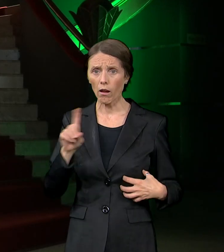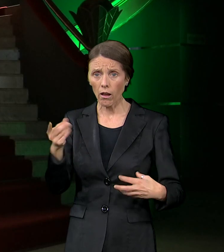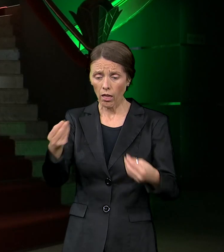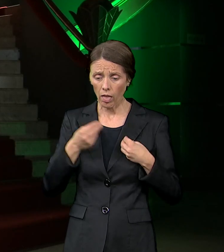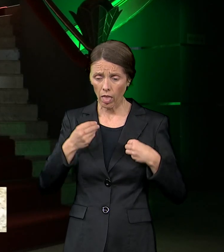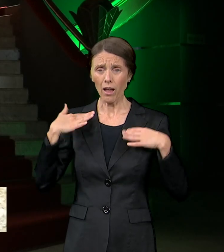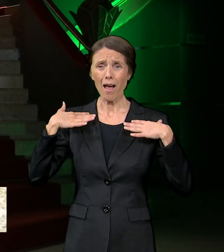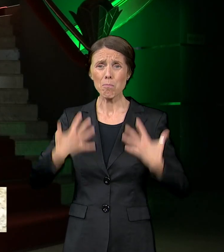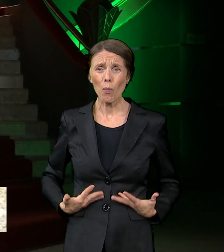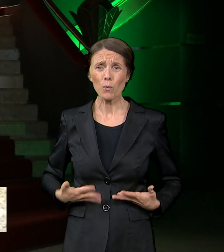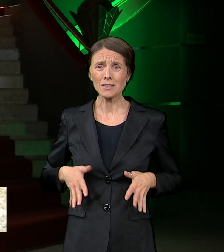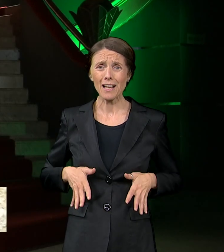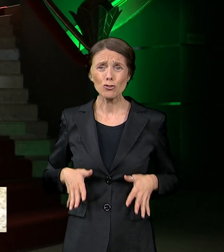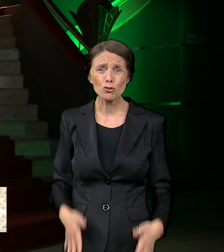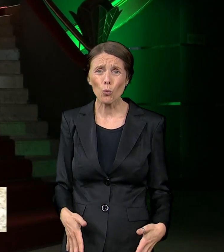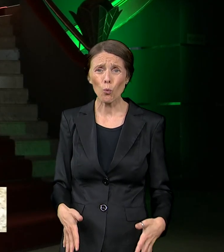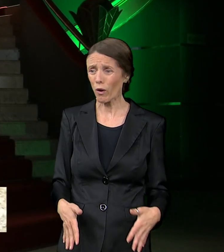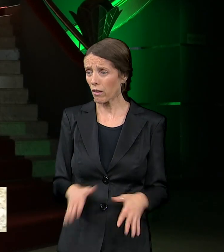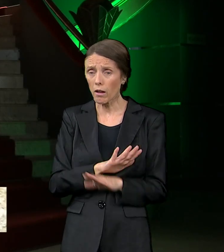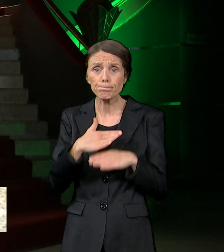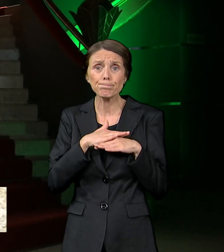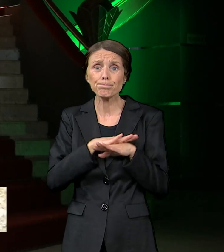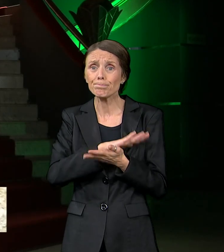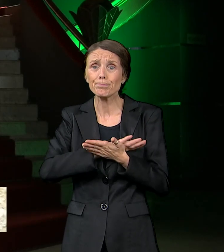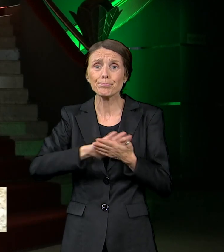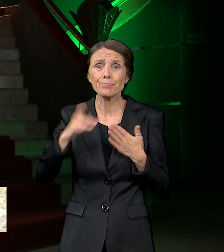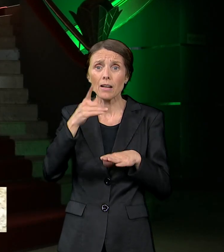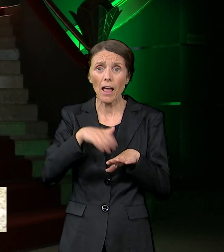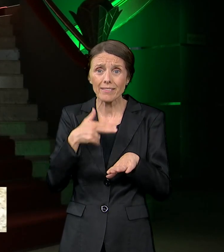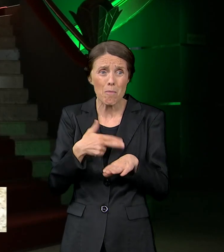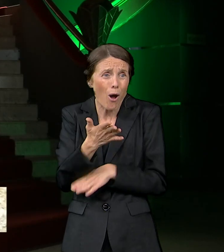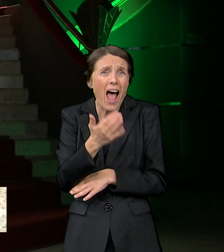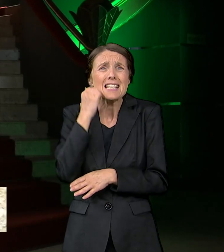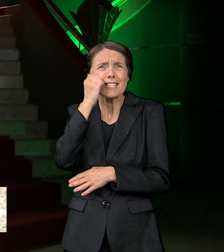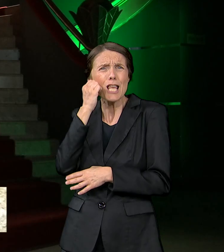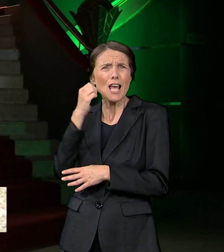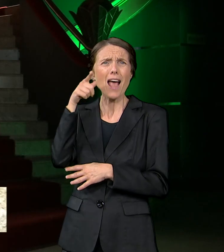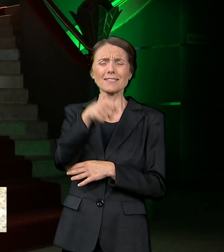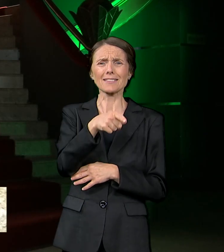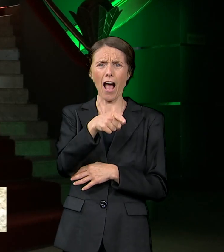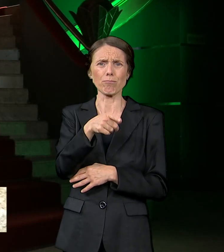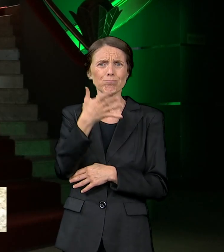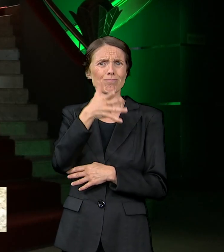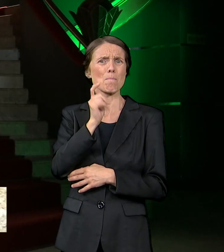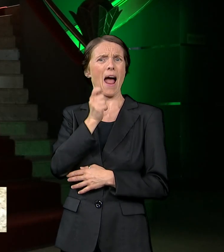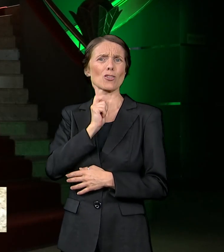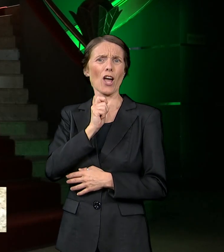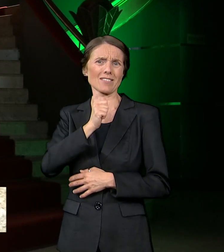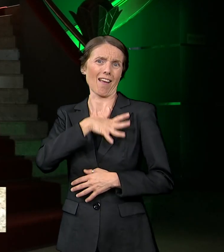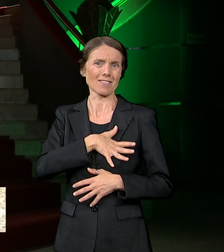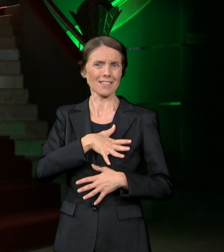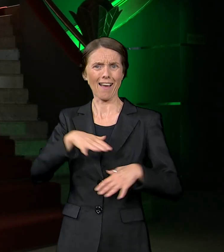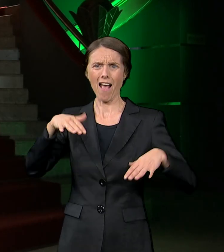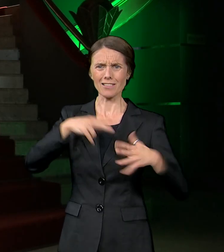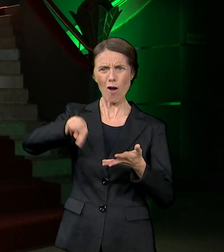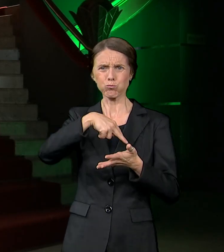ukrasa, bez ičega, a to je bila mađarska ciganska igra. Možete misliti kako je to izgledalo. Mi smo svi bili zgranuti, ovi nisu